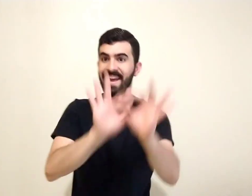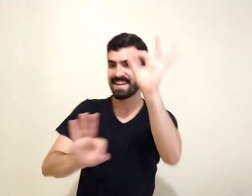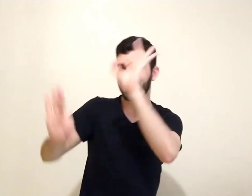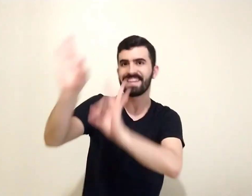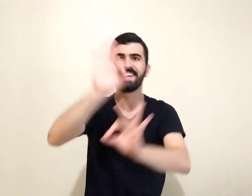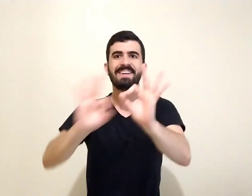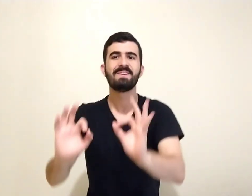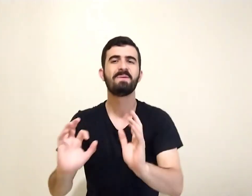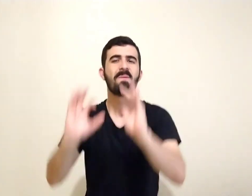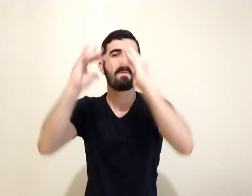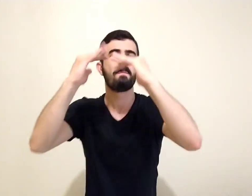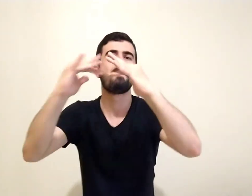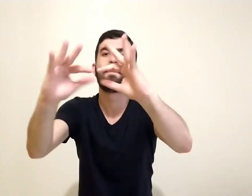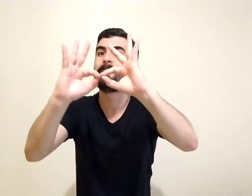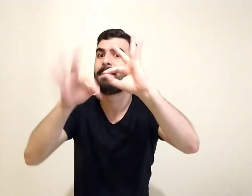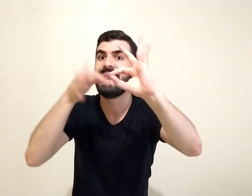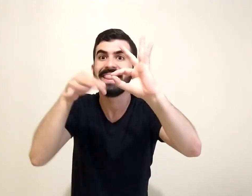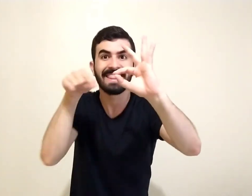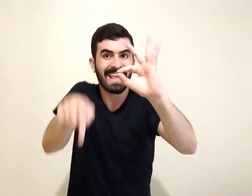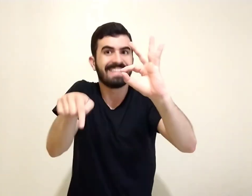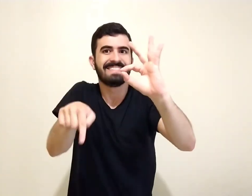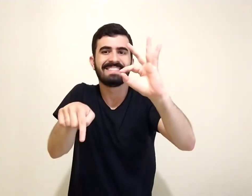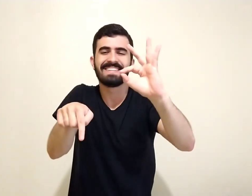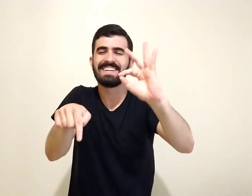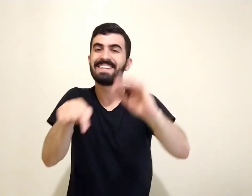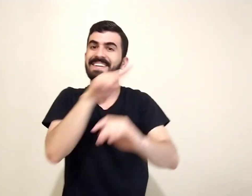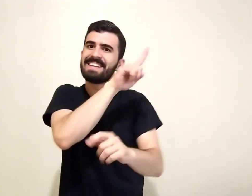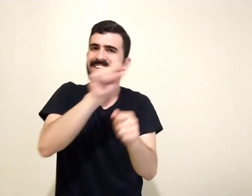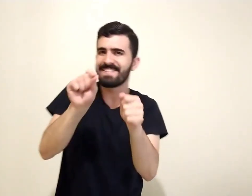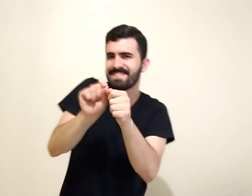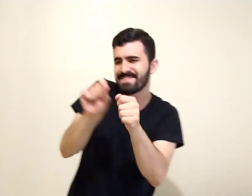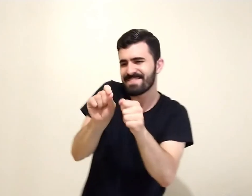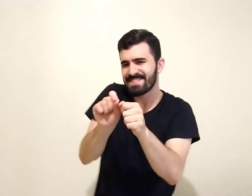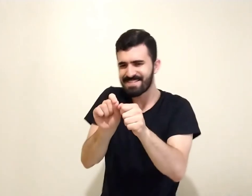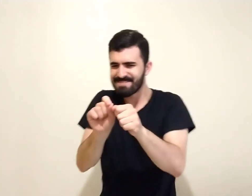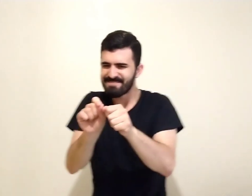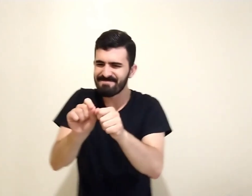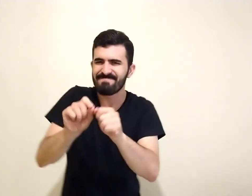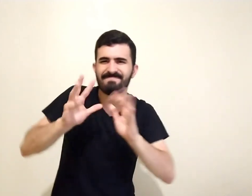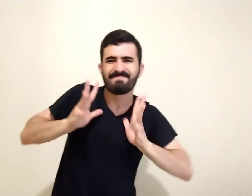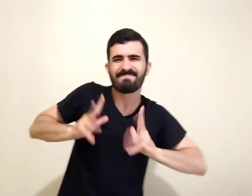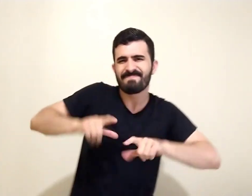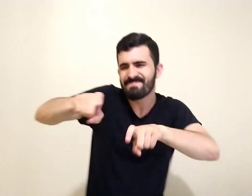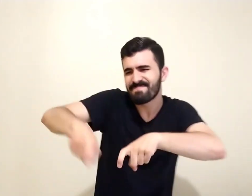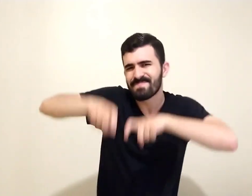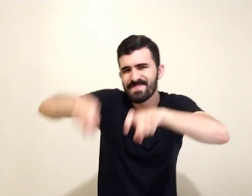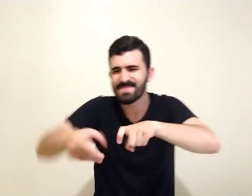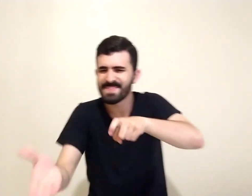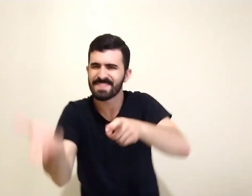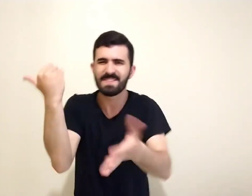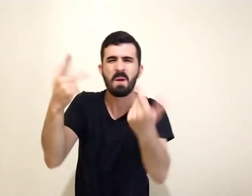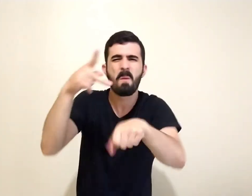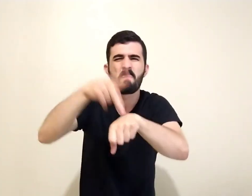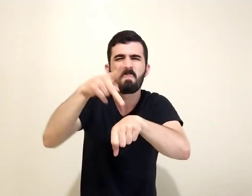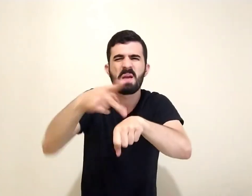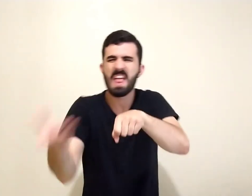cercou-a e limpou-a de pedras,